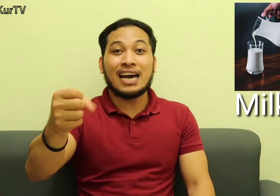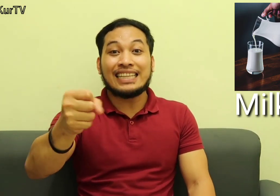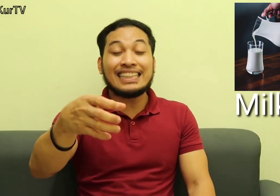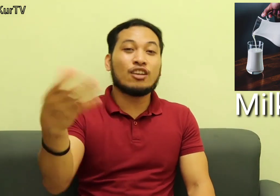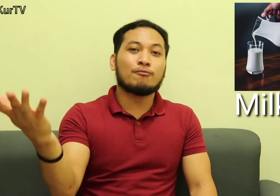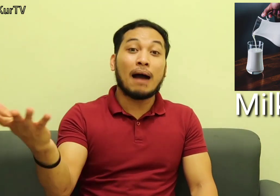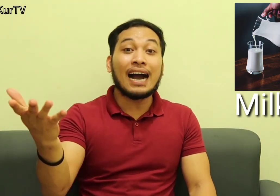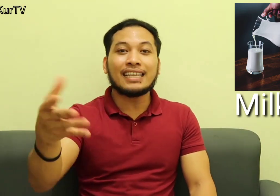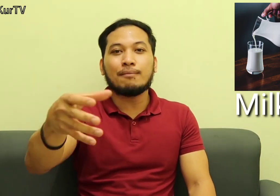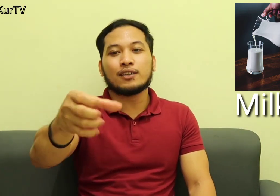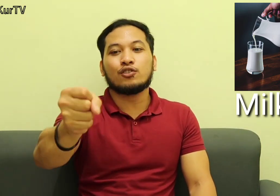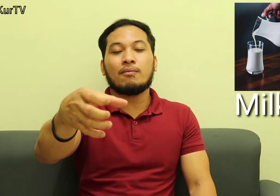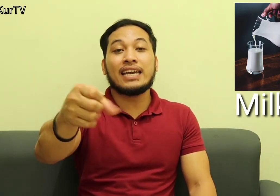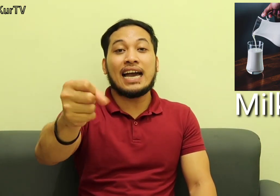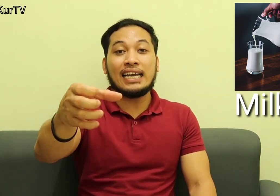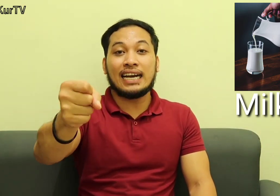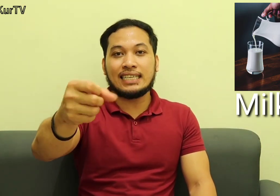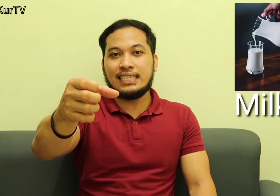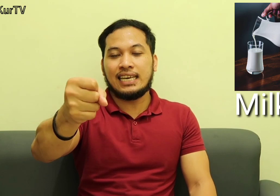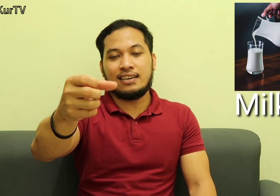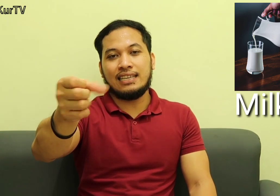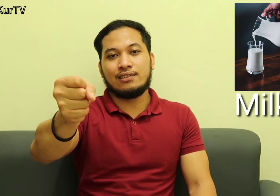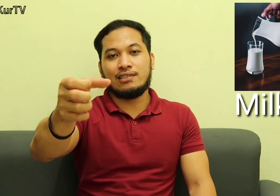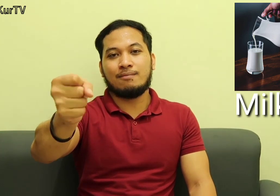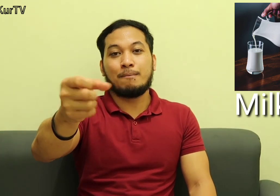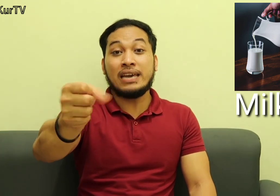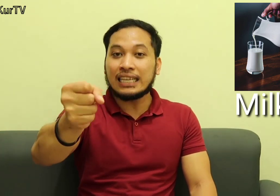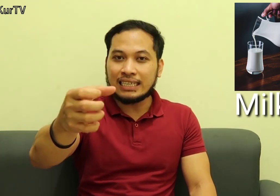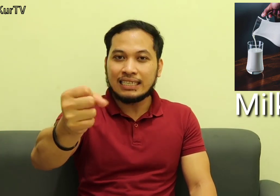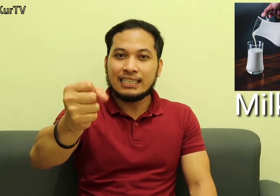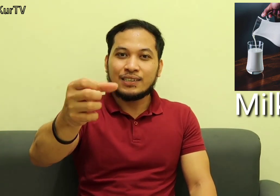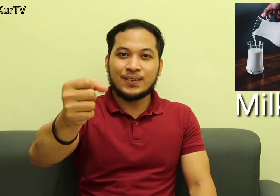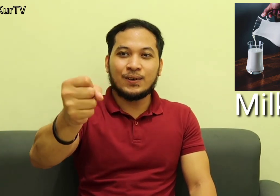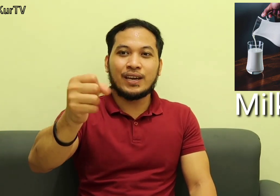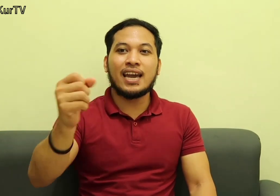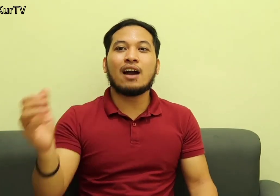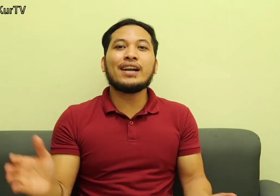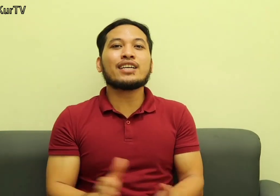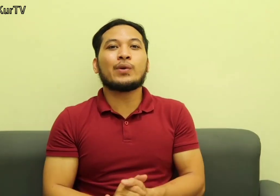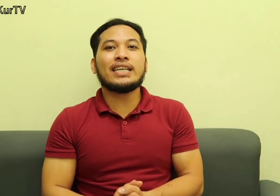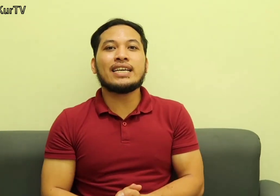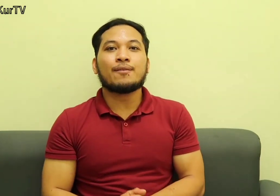Dede nung baka Diba? So, diba? Binaganyan kasi nila yan Milk So, okay Our next word is